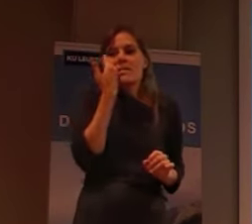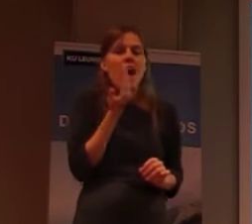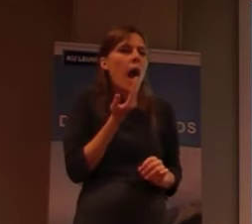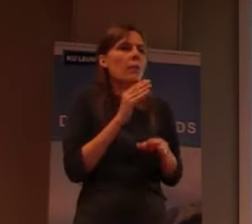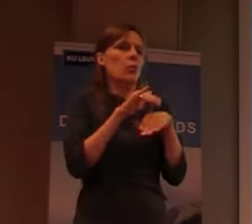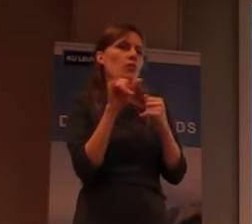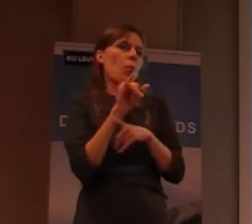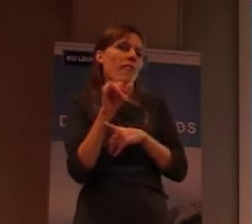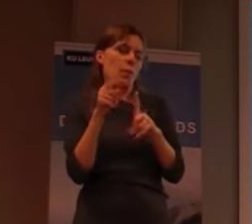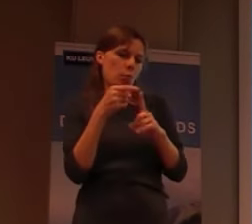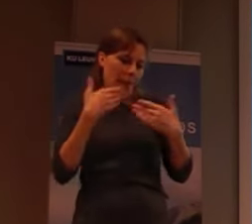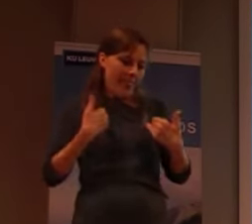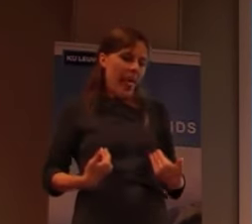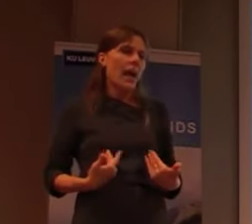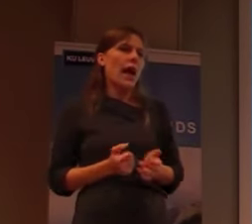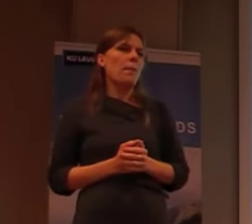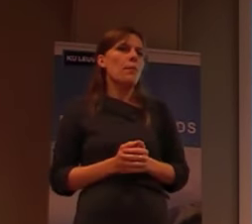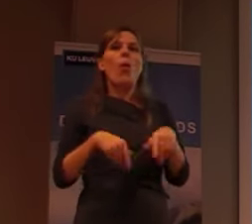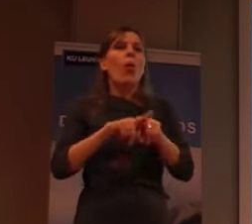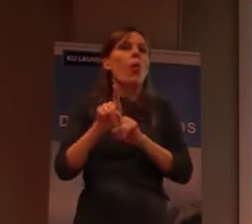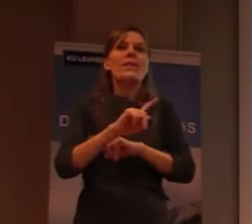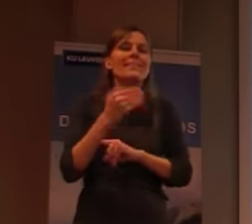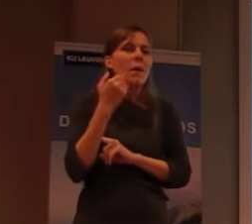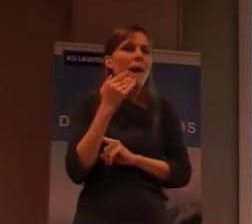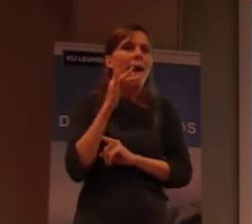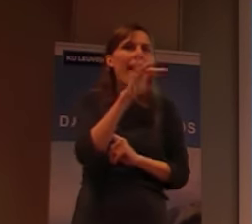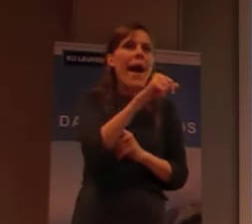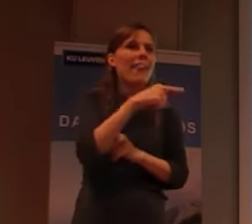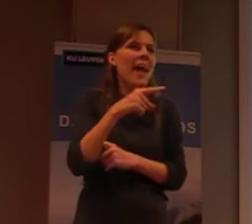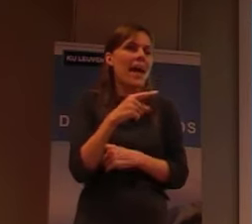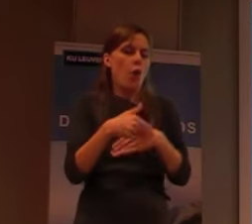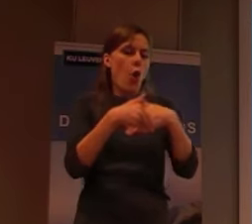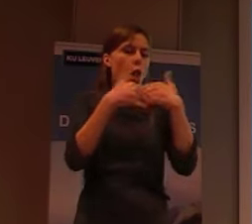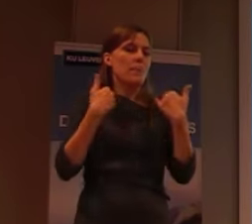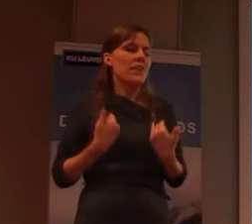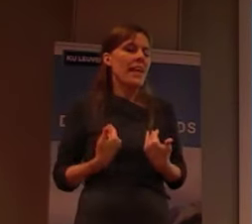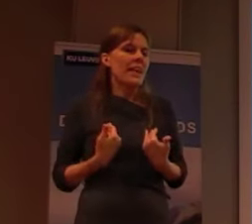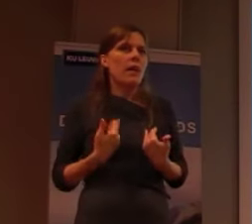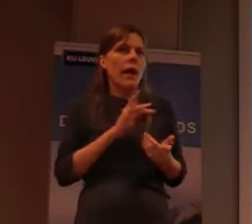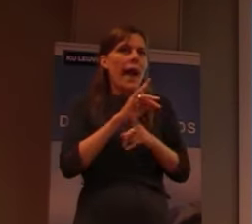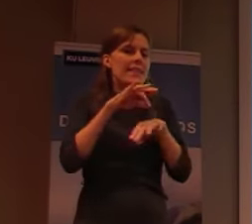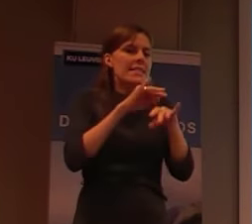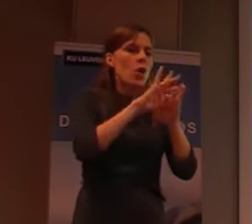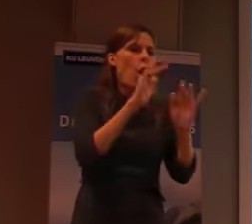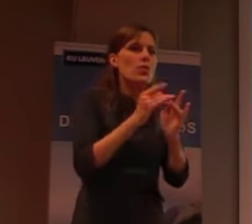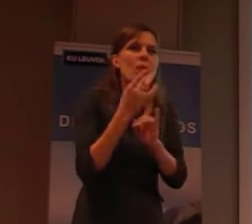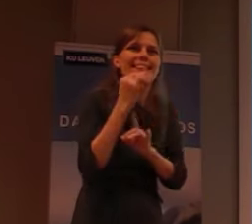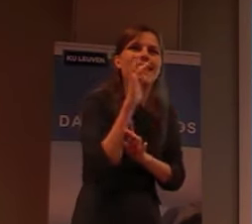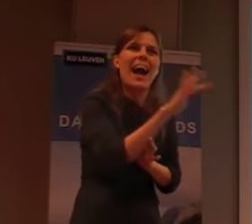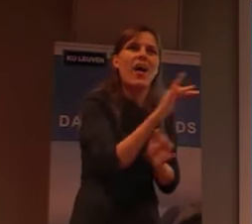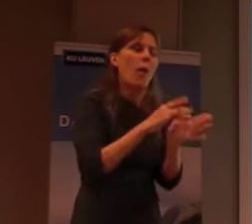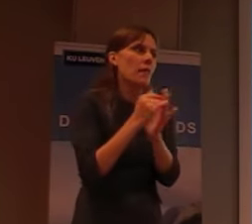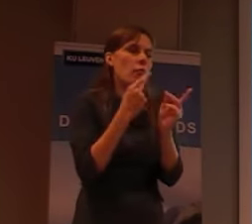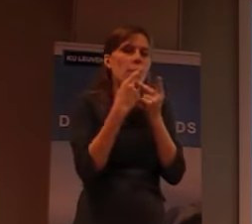overkomt. Dus, die komen ook, geen hulpverleners op. Die komen niet gemakkelijk, naar het hospitaal, in tegendeel, die proberen,